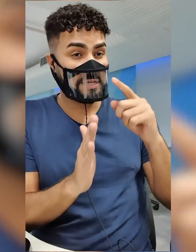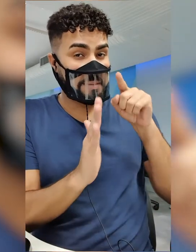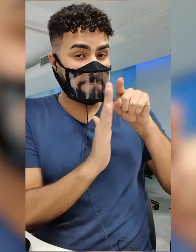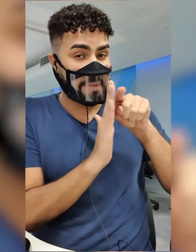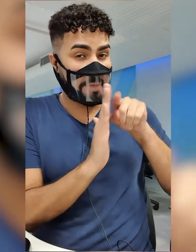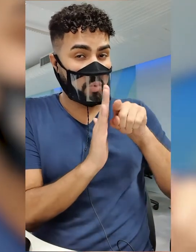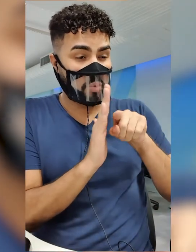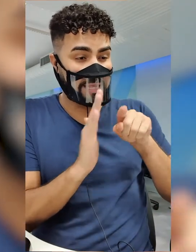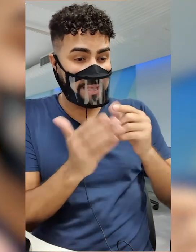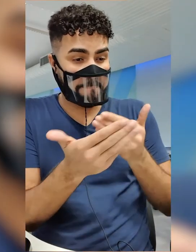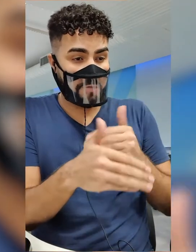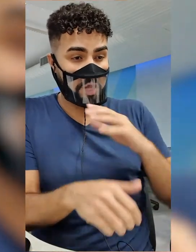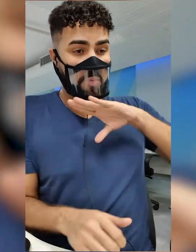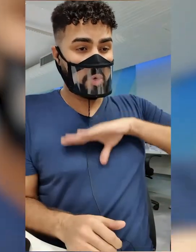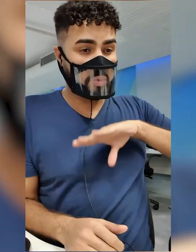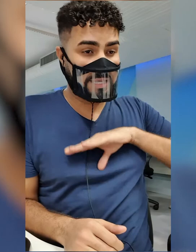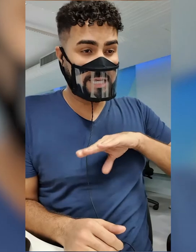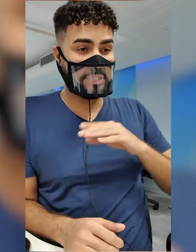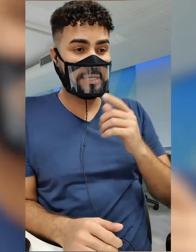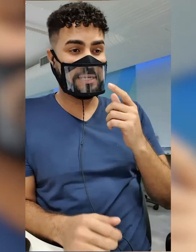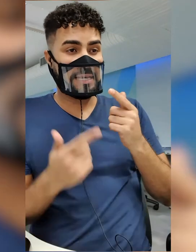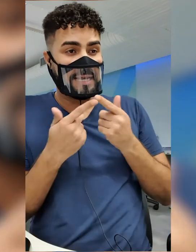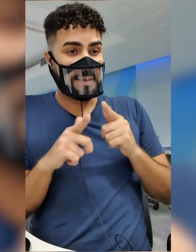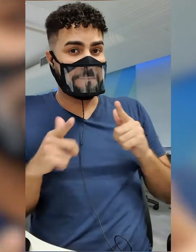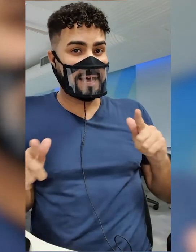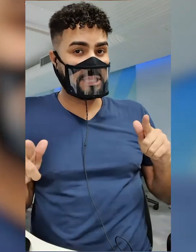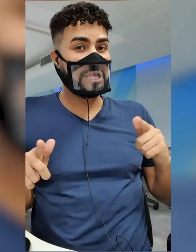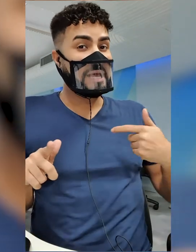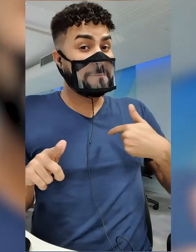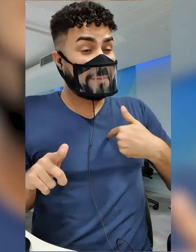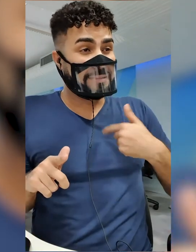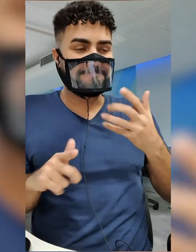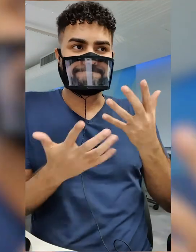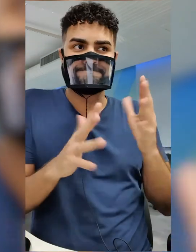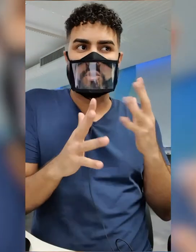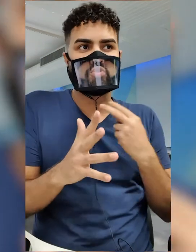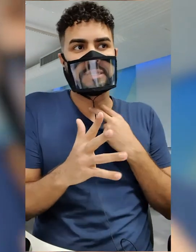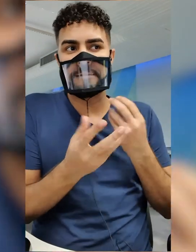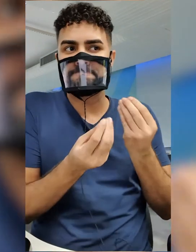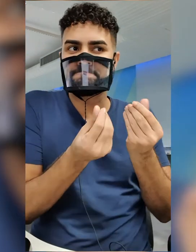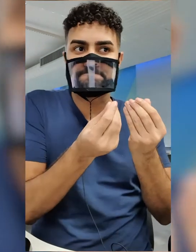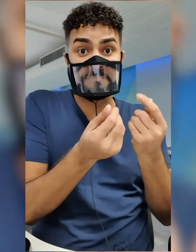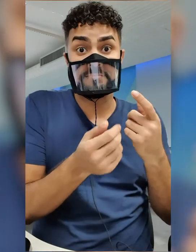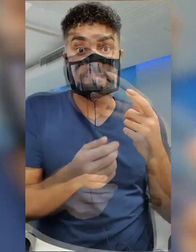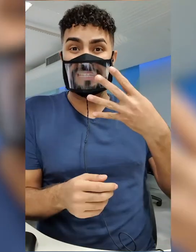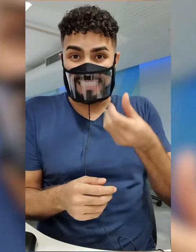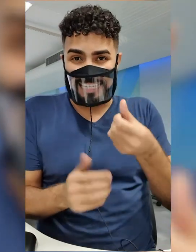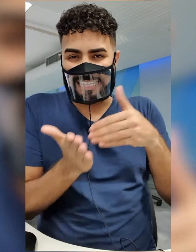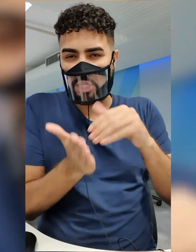prova, que é a parte de português, a parte de gramática, para mim é uma prova muito imprevisível. As outras 45 questões da